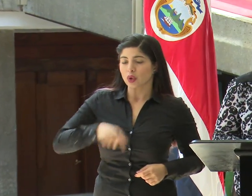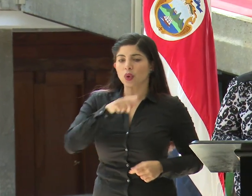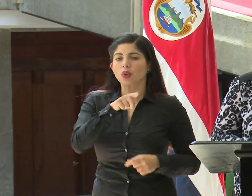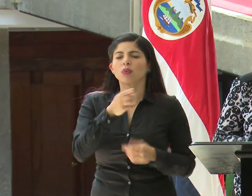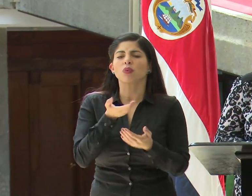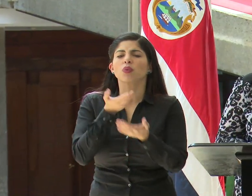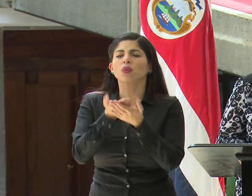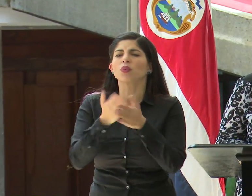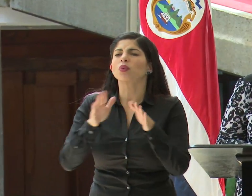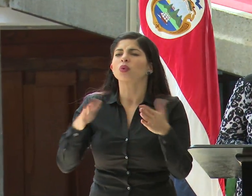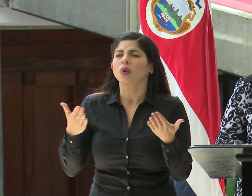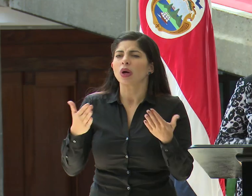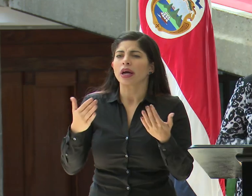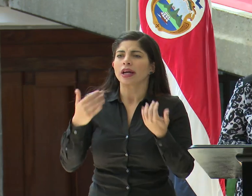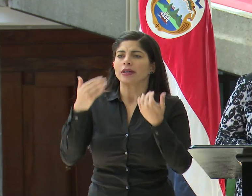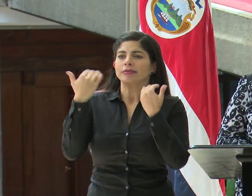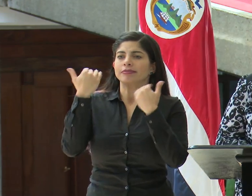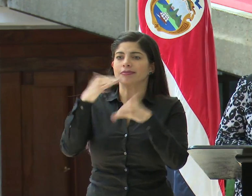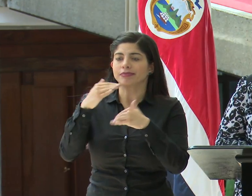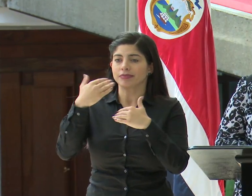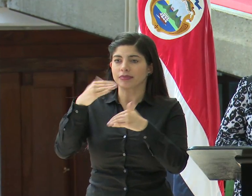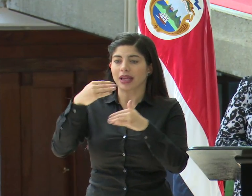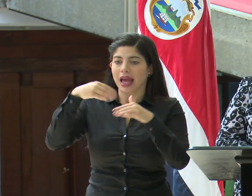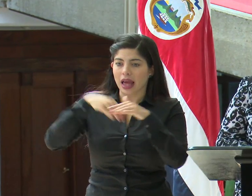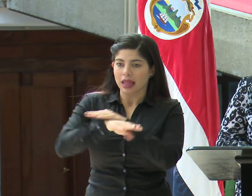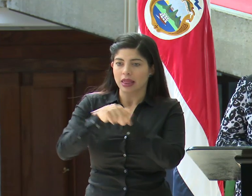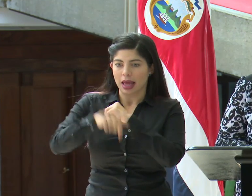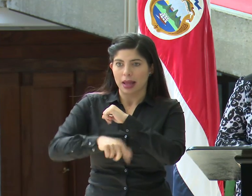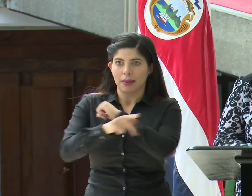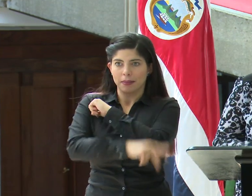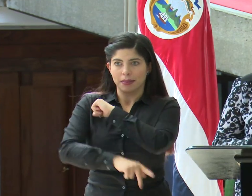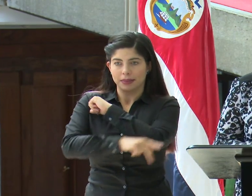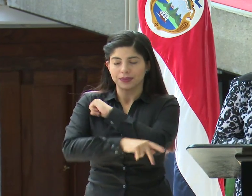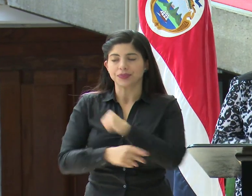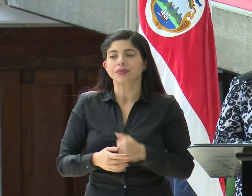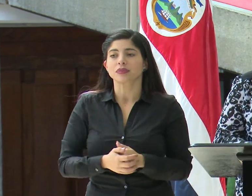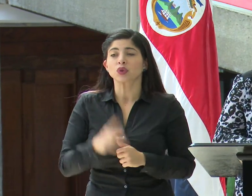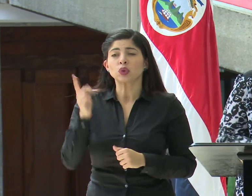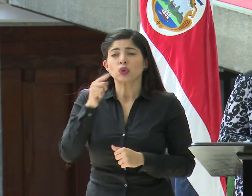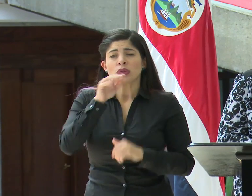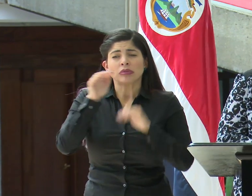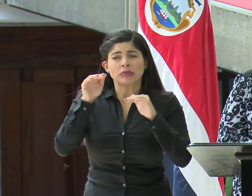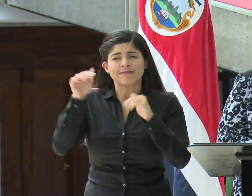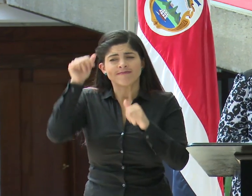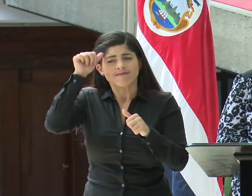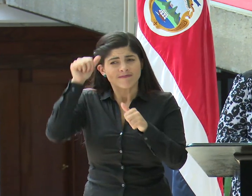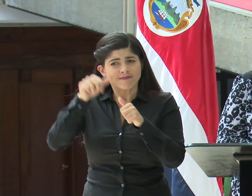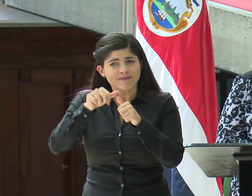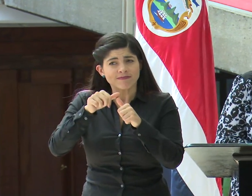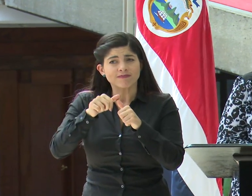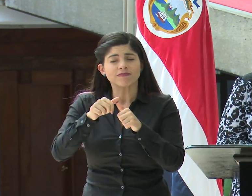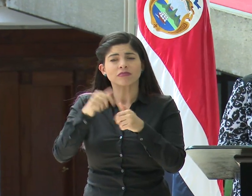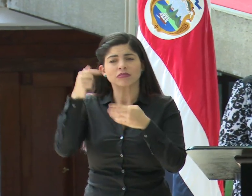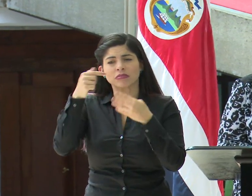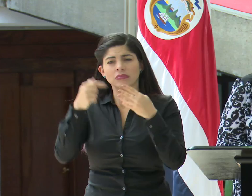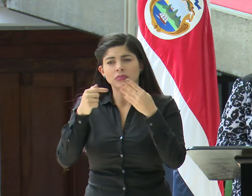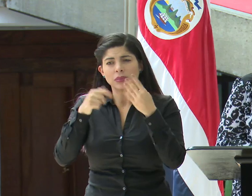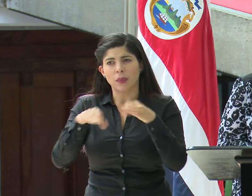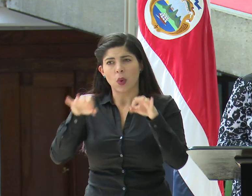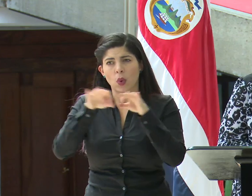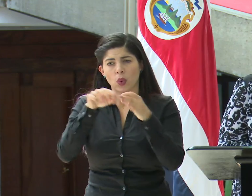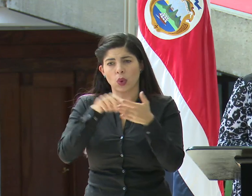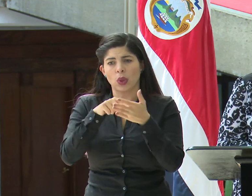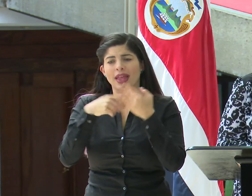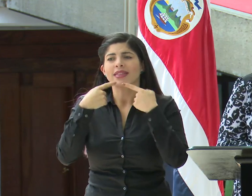propone la restricción de ingreso al territorio nacional. Nada más recordar que varias cosas importantes de este